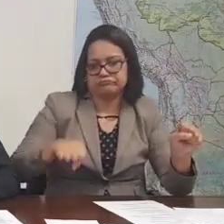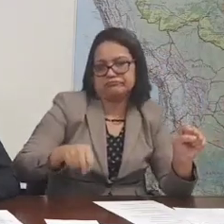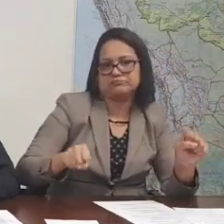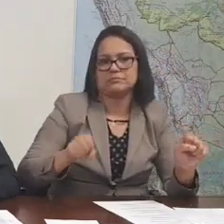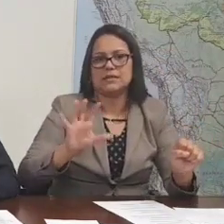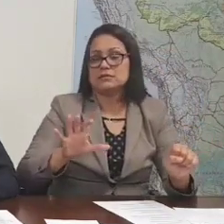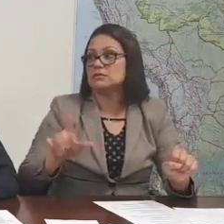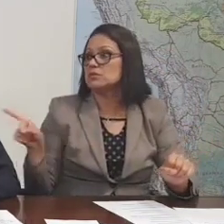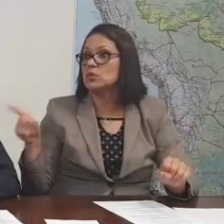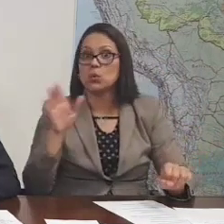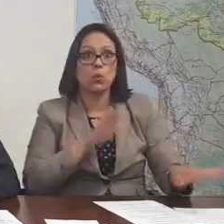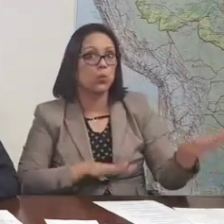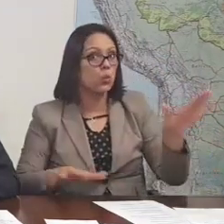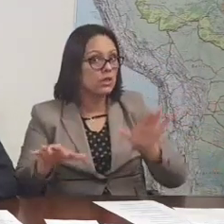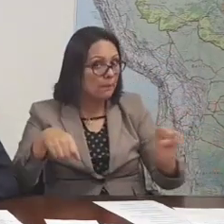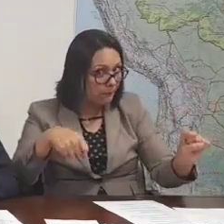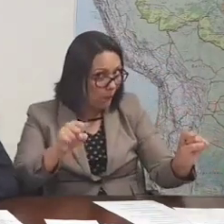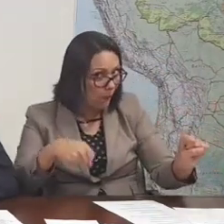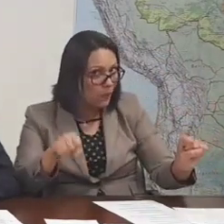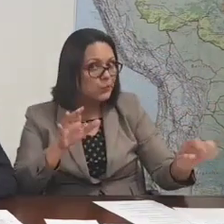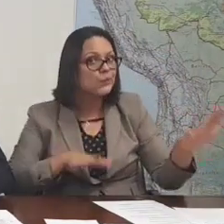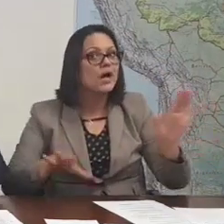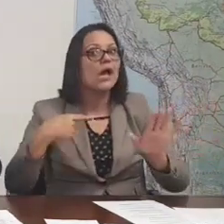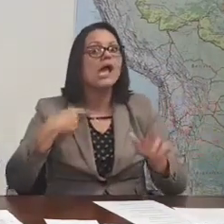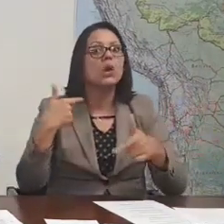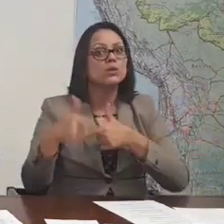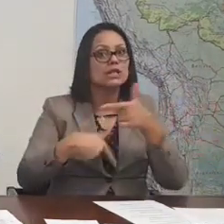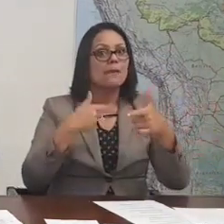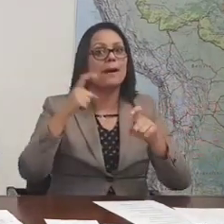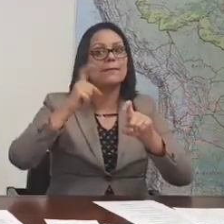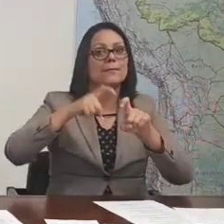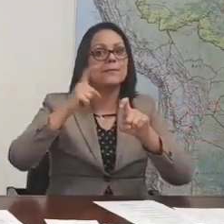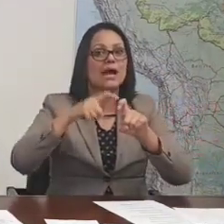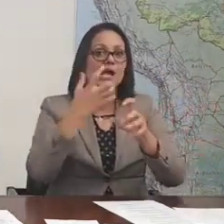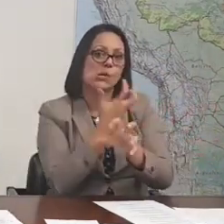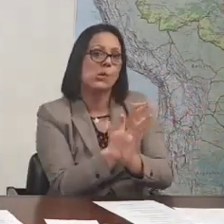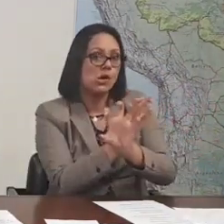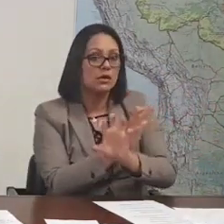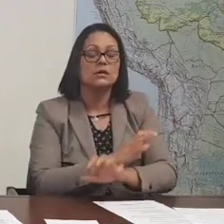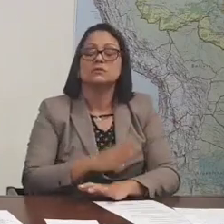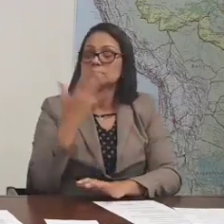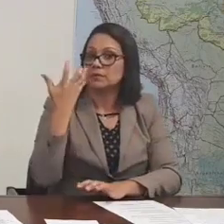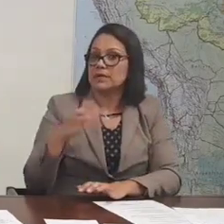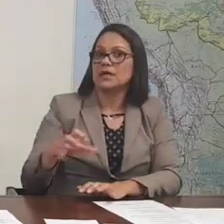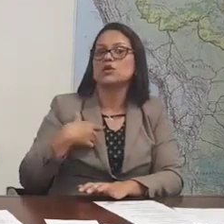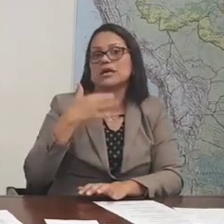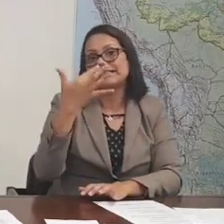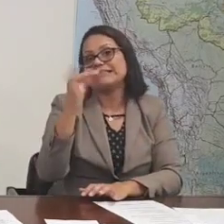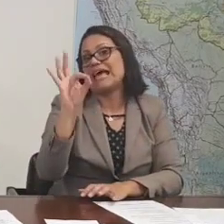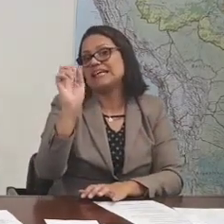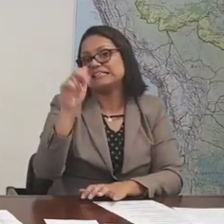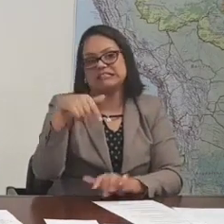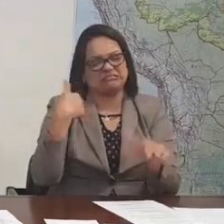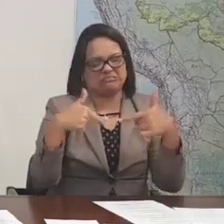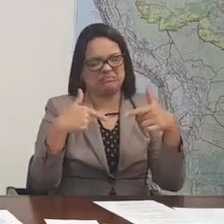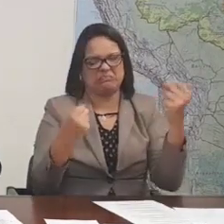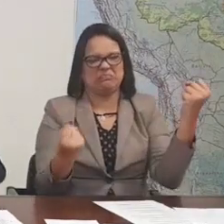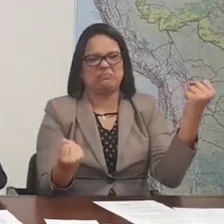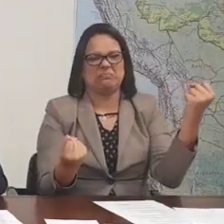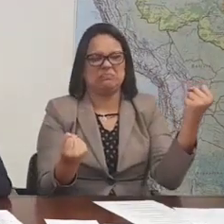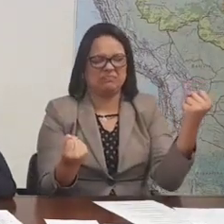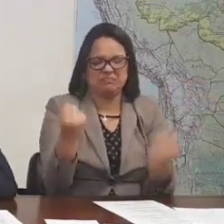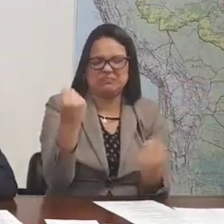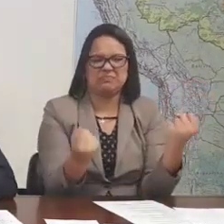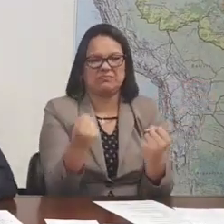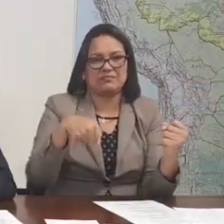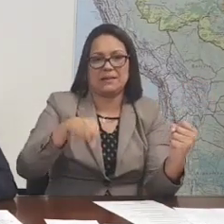realmente... Cuidado com a moto, presidente, devagar com a moto, eu sou ortopedista, não quero ver o senhor na moto. Eu tenho 10 anos que eu abandonei minha moto, mas há um mês e pouco